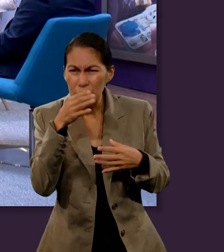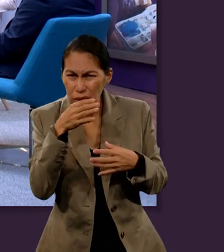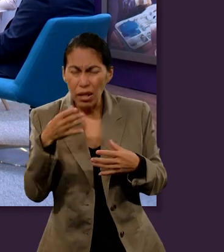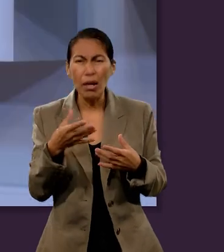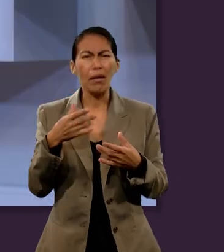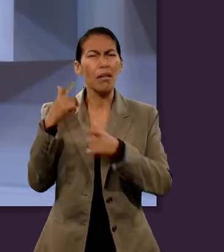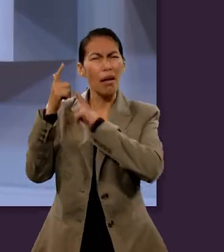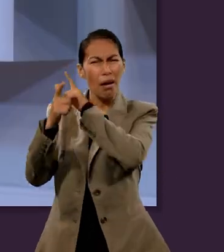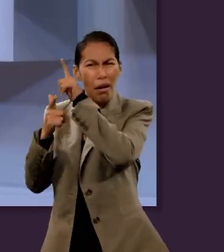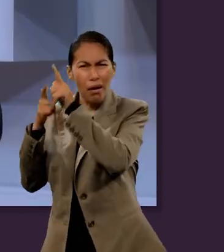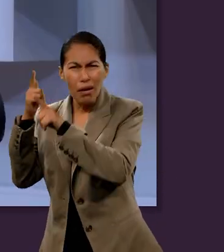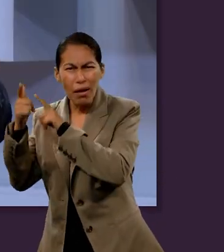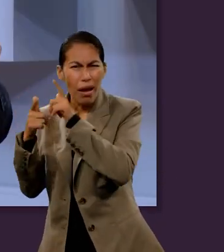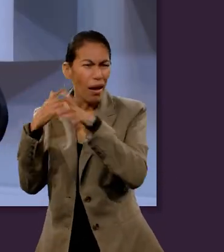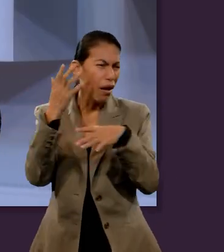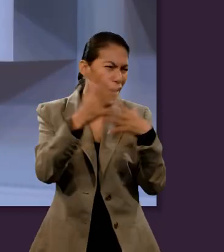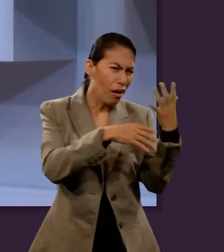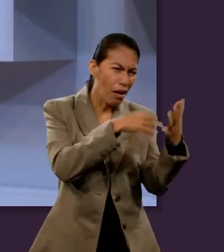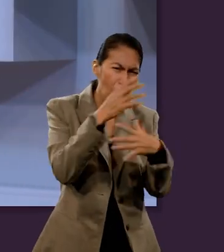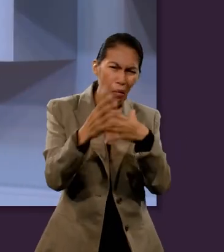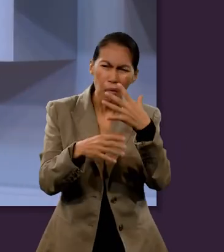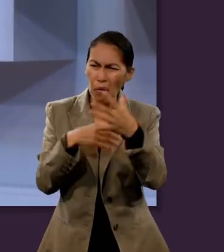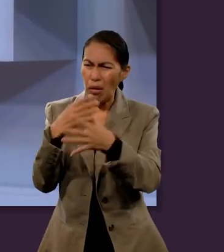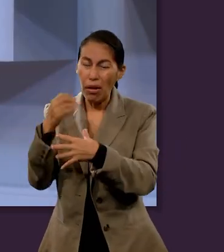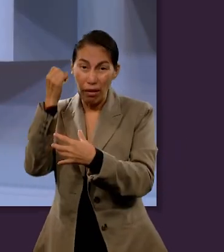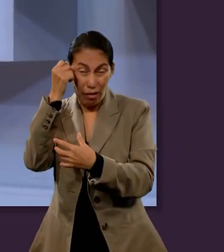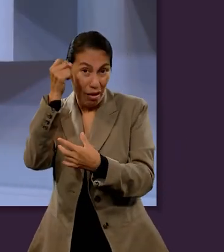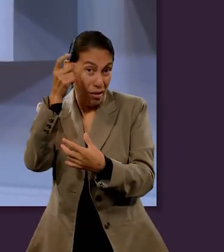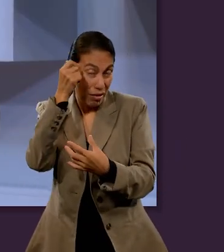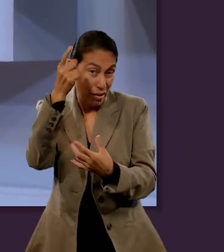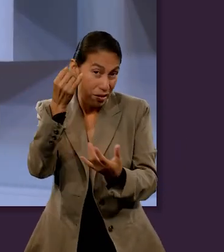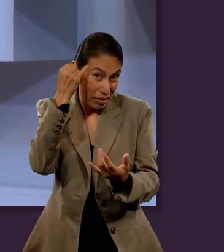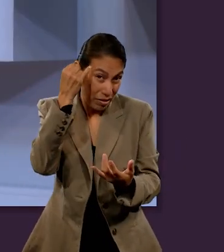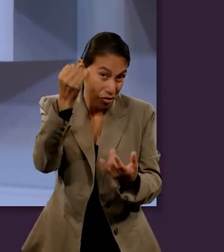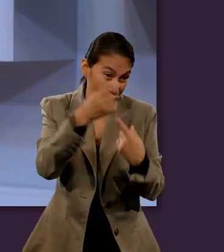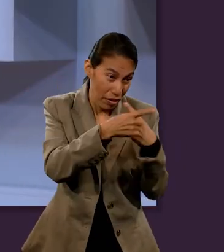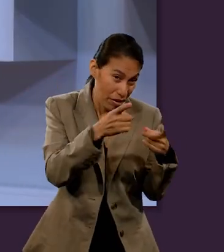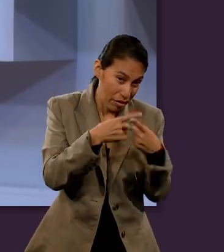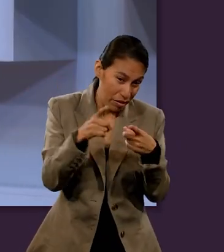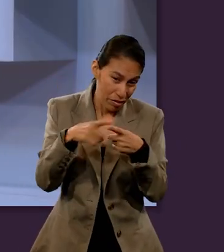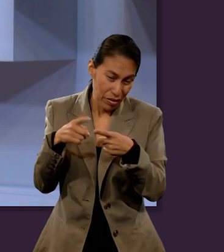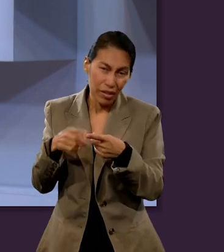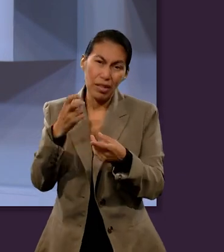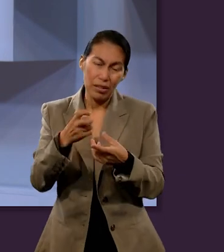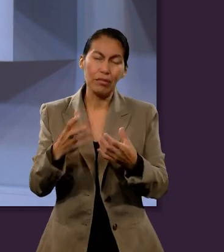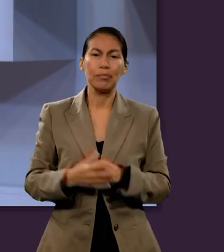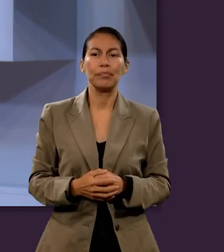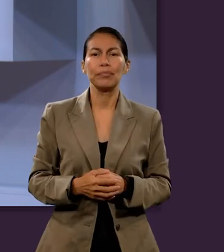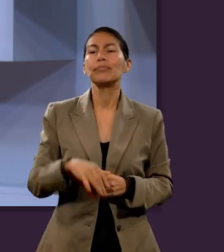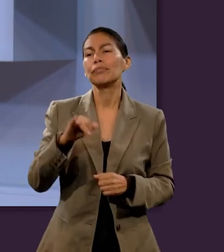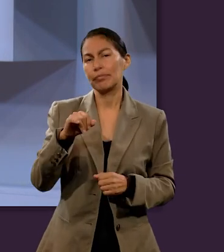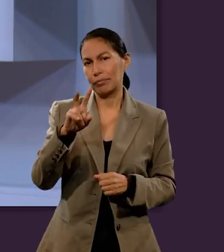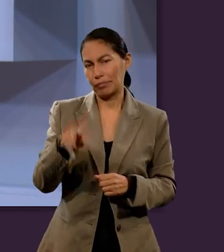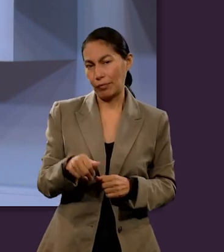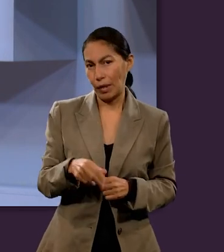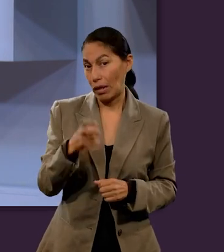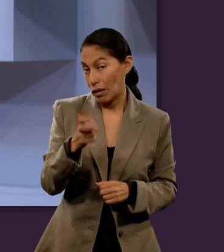musulmanas, cristianas, griegas, hace una mezcolanza de diferentes ideas sobre el infierno,